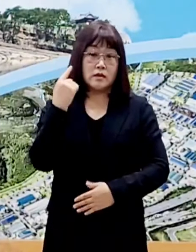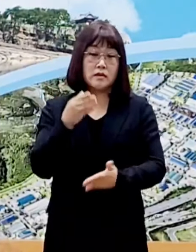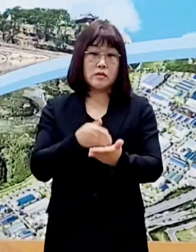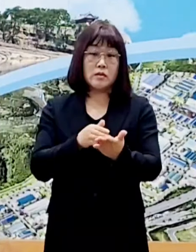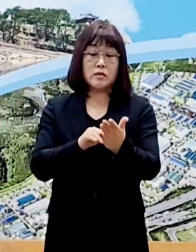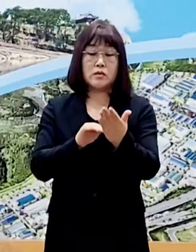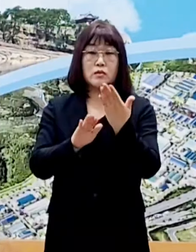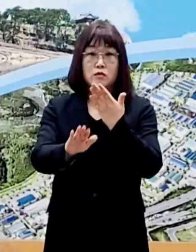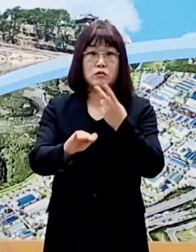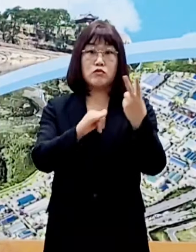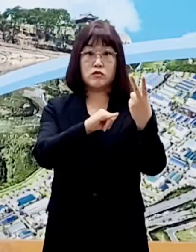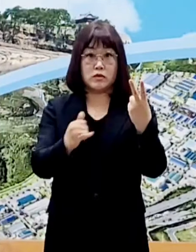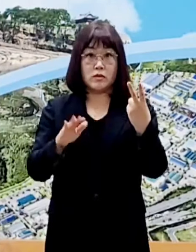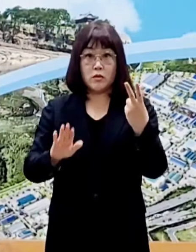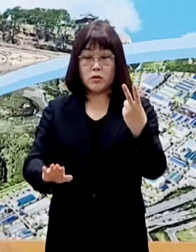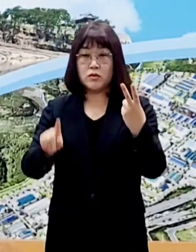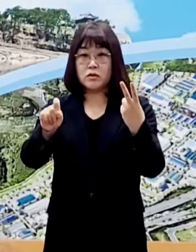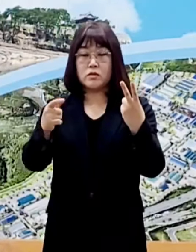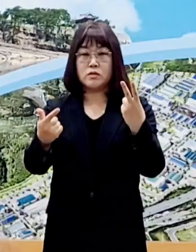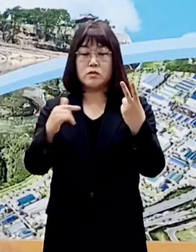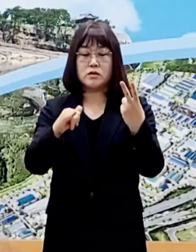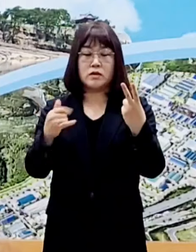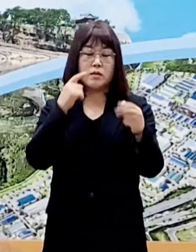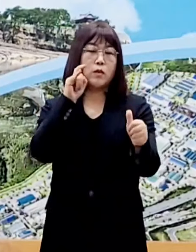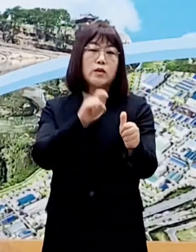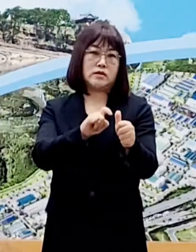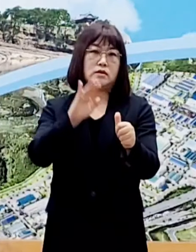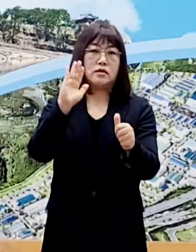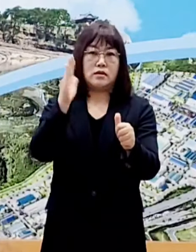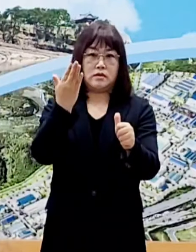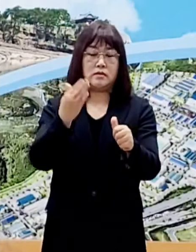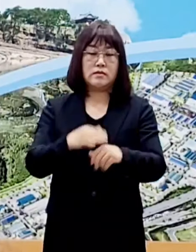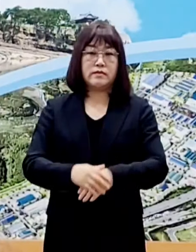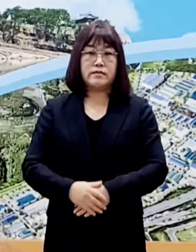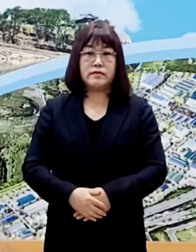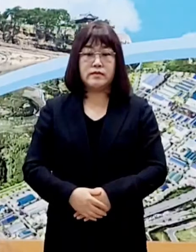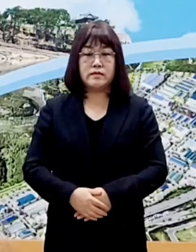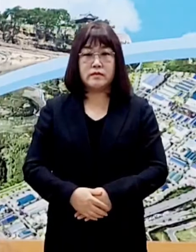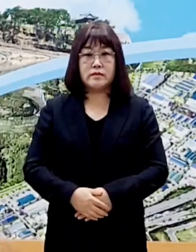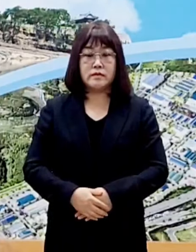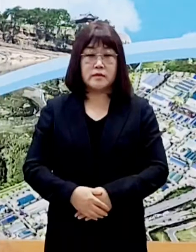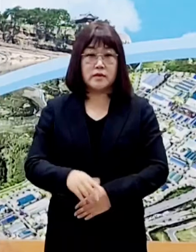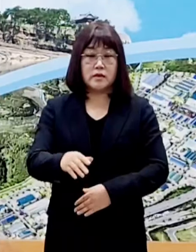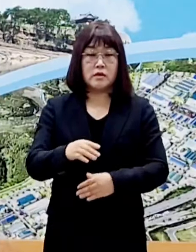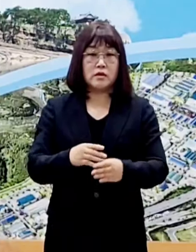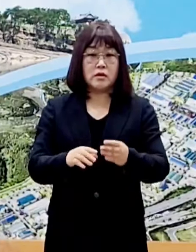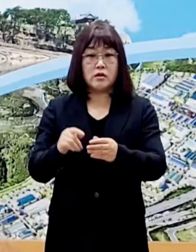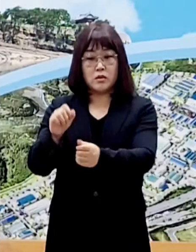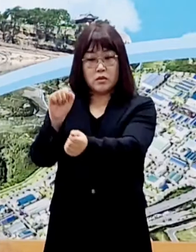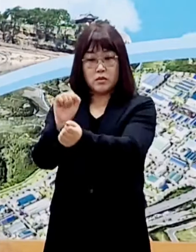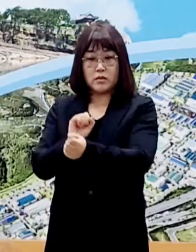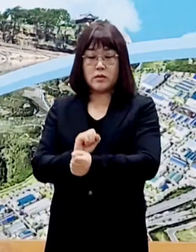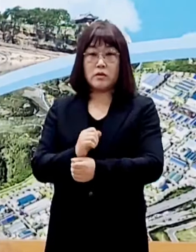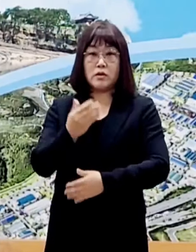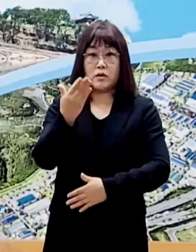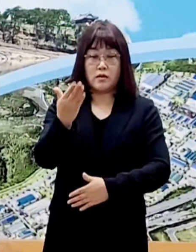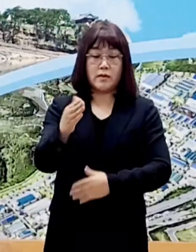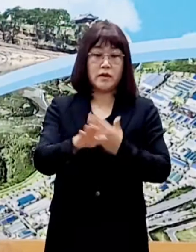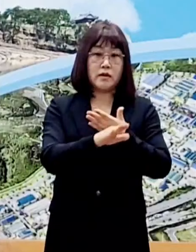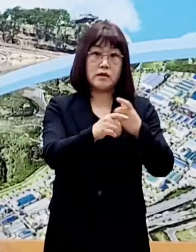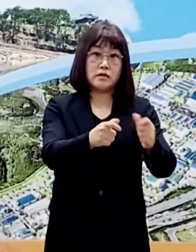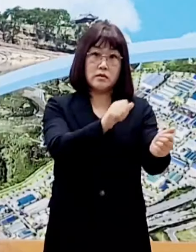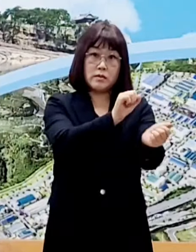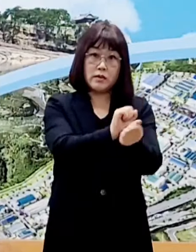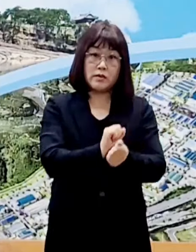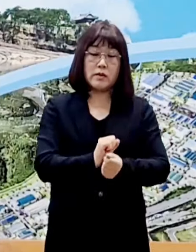브리핑 이후 2명, 오늘 16명의 확진자가 발생하였습니다. 기 확진자의 접촉자 9명, 타지역